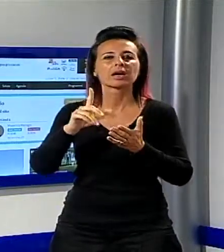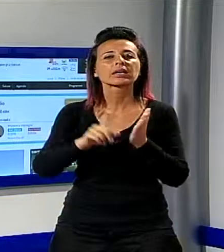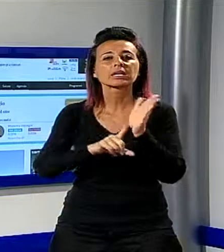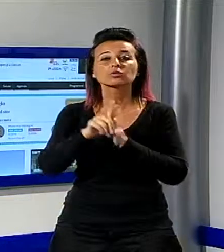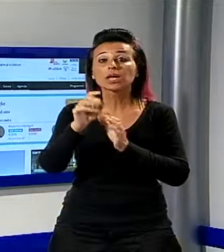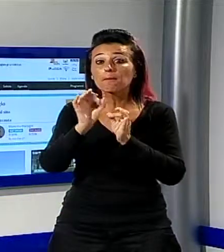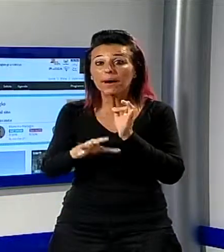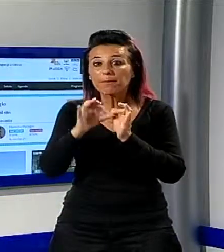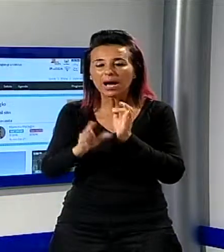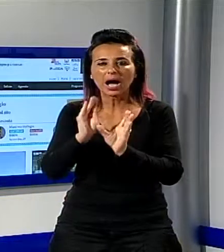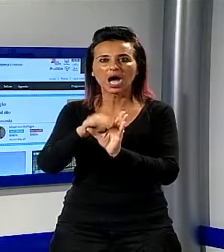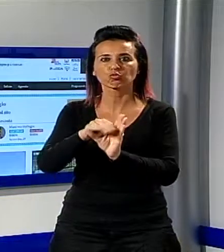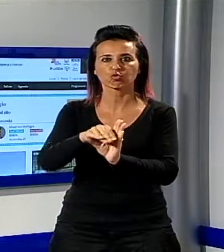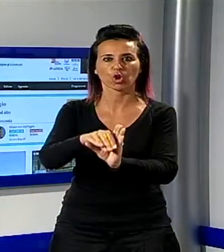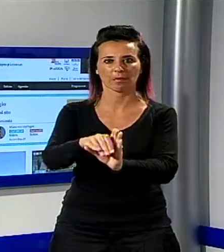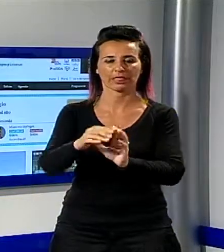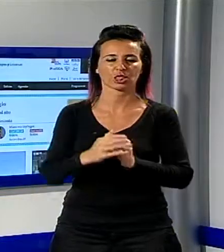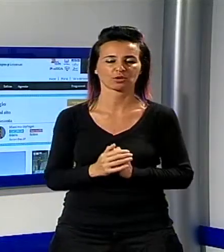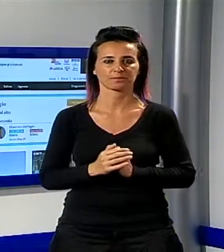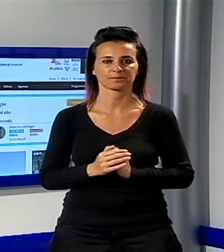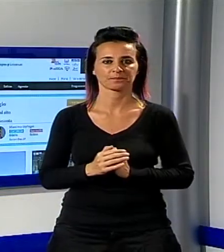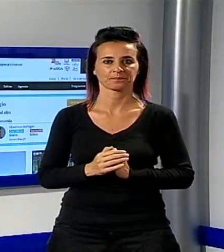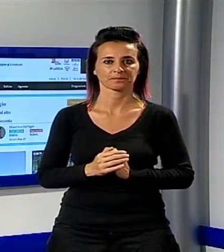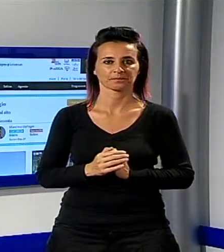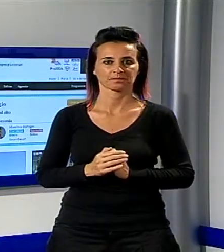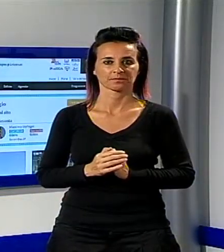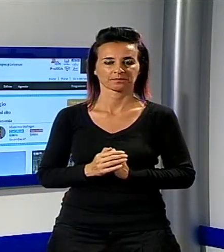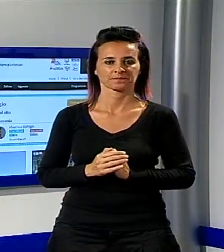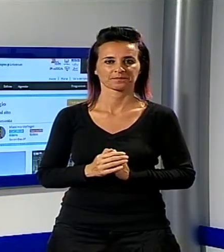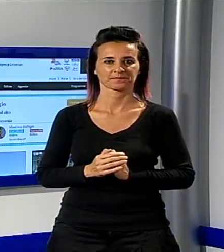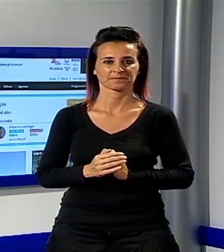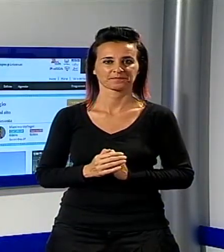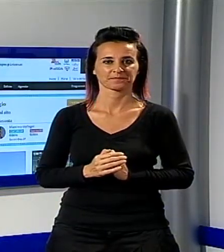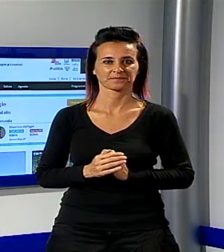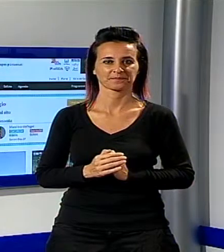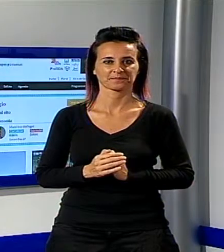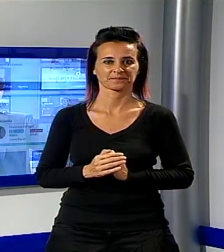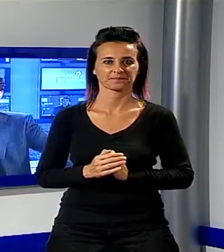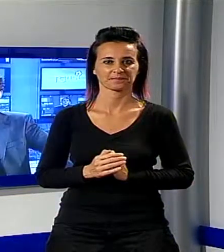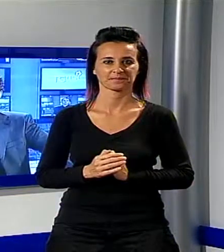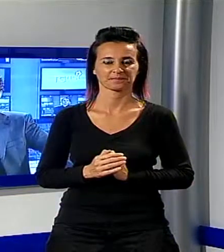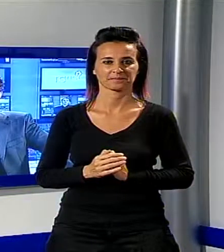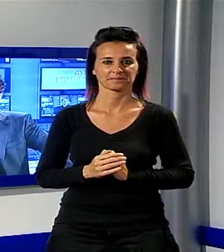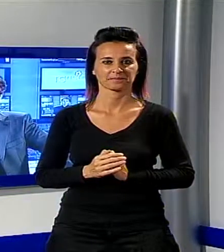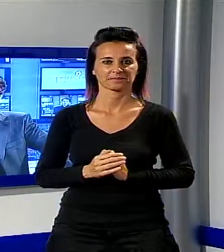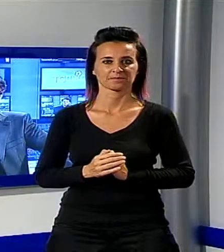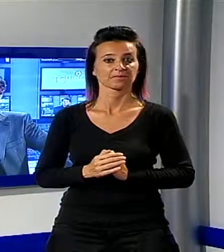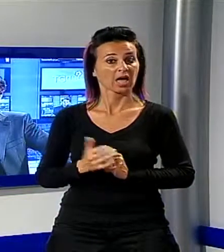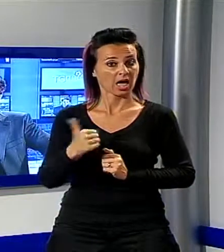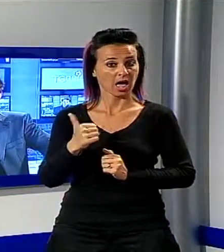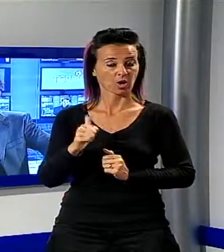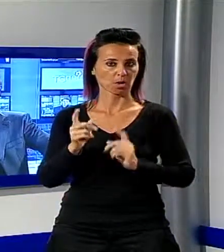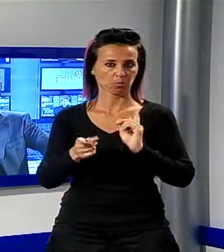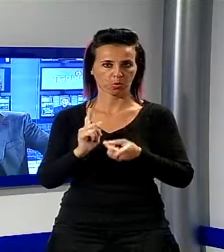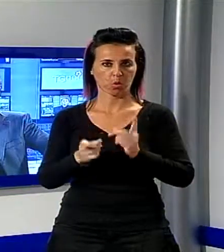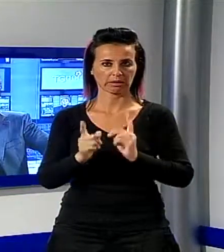possibile rimanere aggiornati sull'andamento dello scrutinio, praticamente in tempo reale. E sempre per la